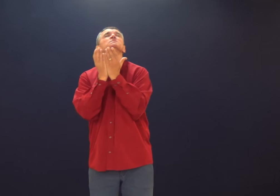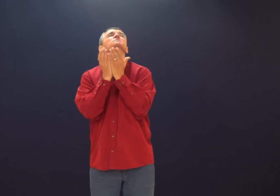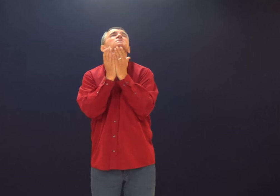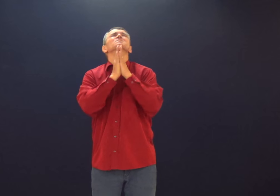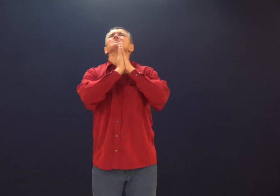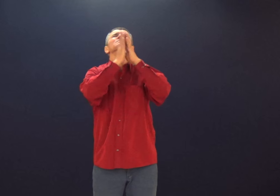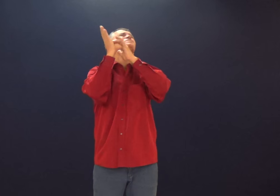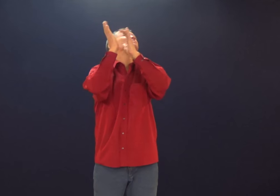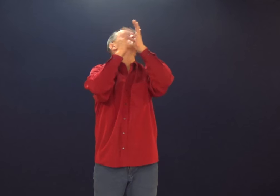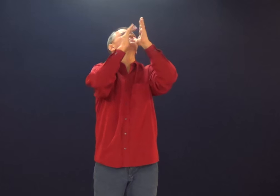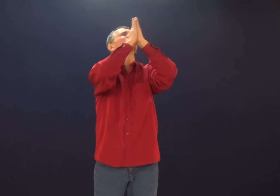lugar do Senhor guarda é o inferno.